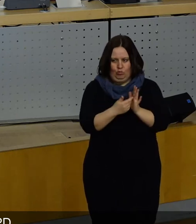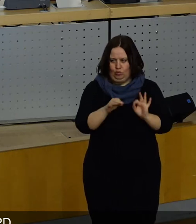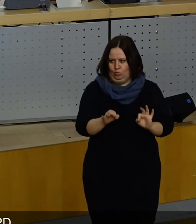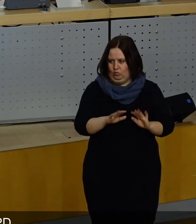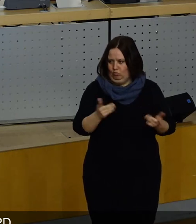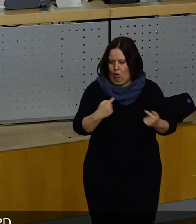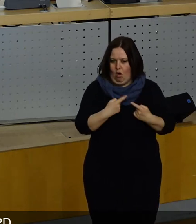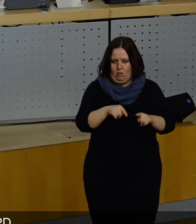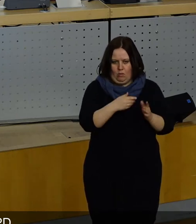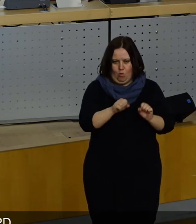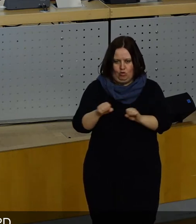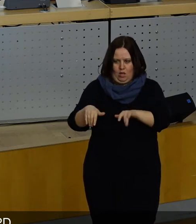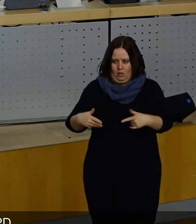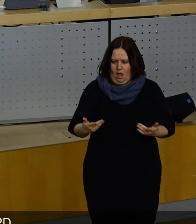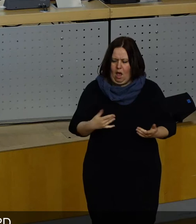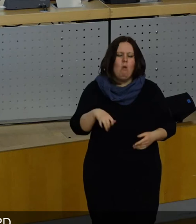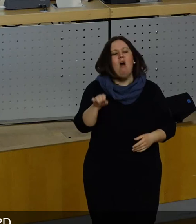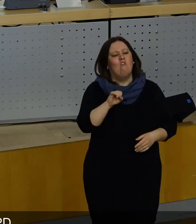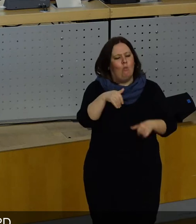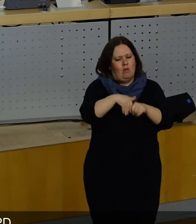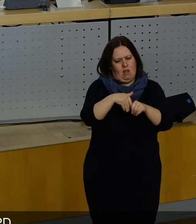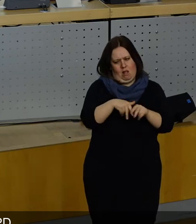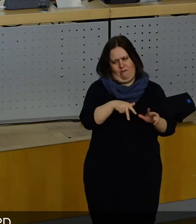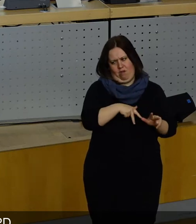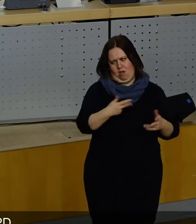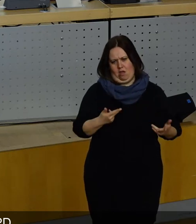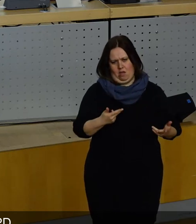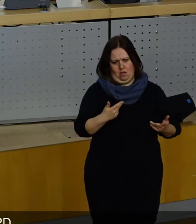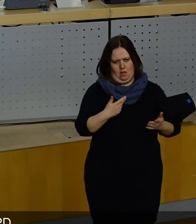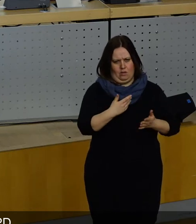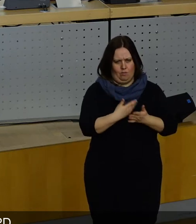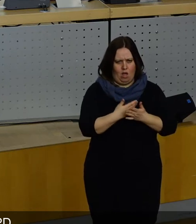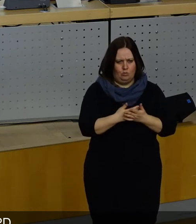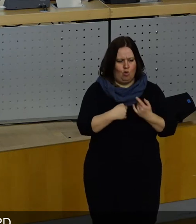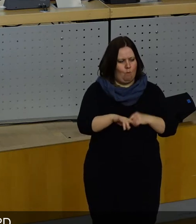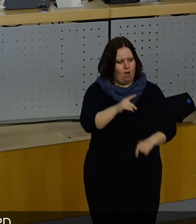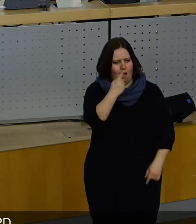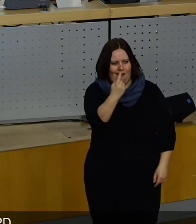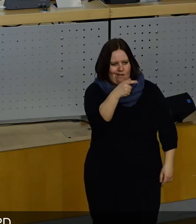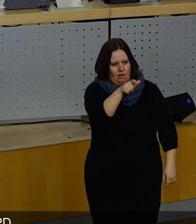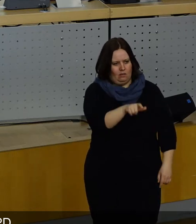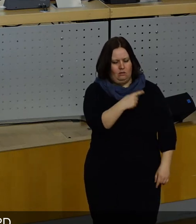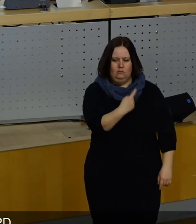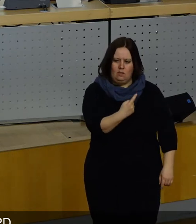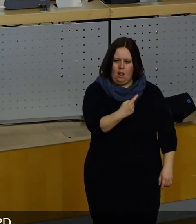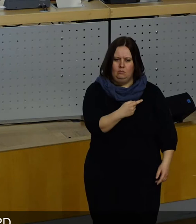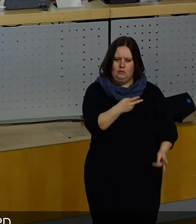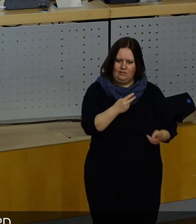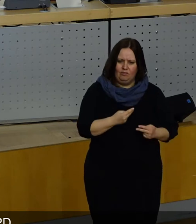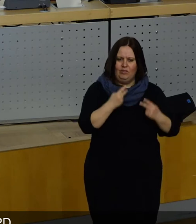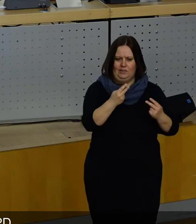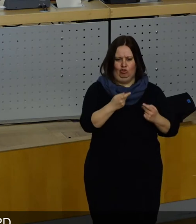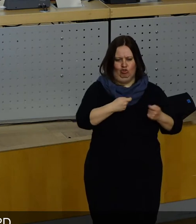durchaus etwas anderes. Aber worum geht es denn heute tatsächlich? Es geht um einen der aus meiner Sicht wichtigsten